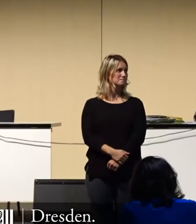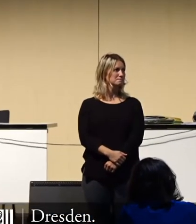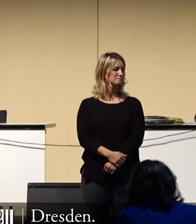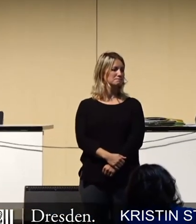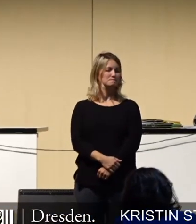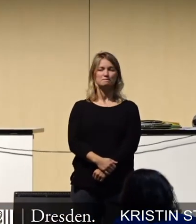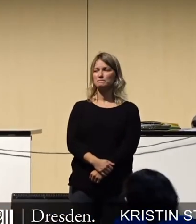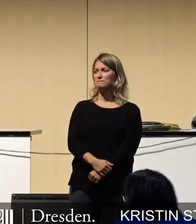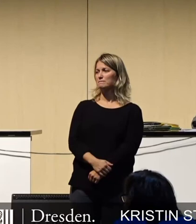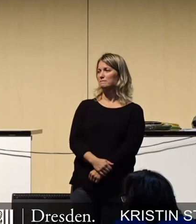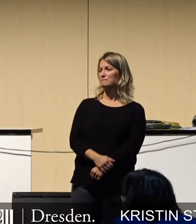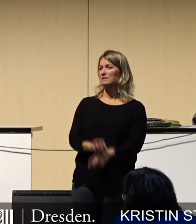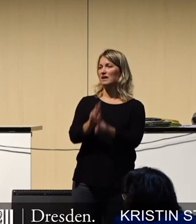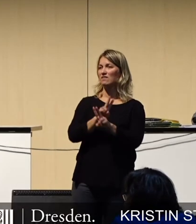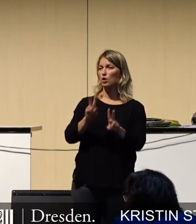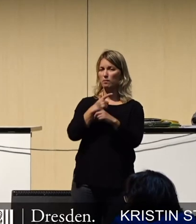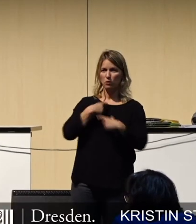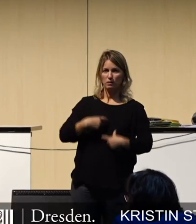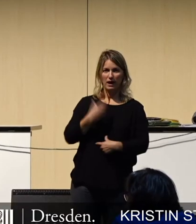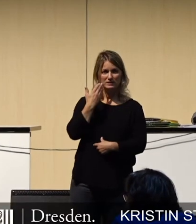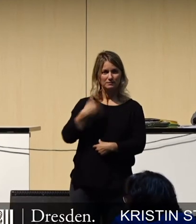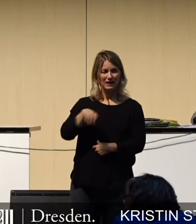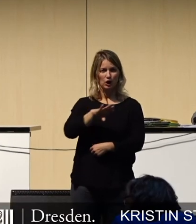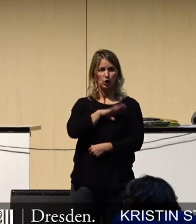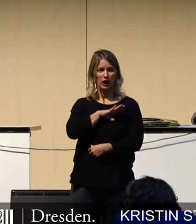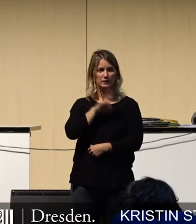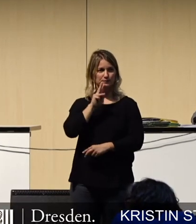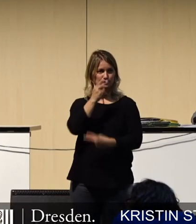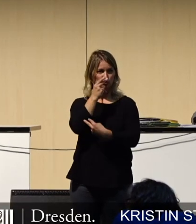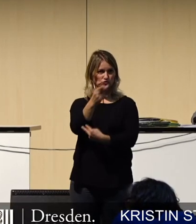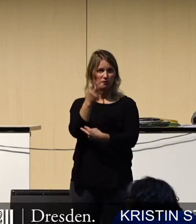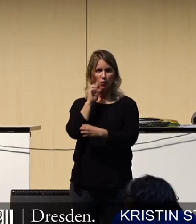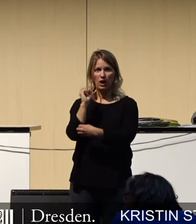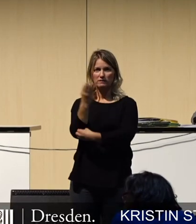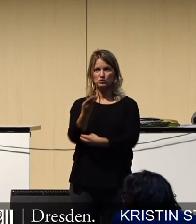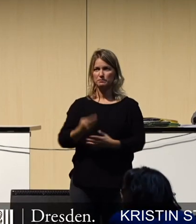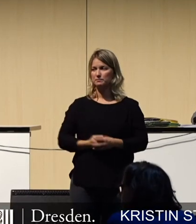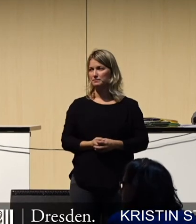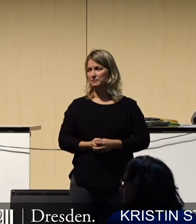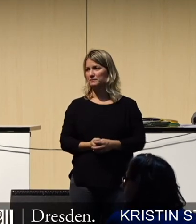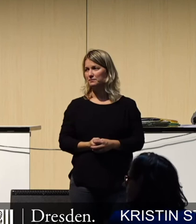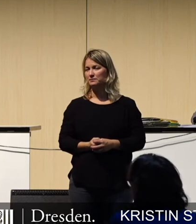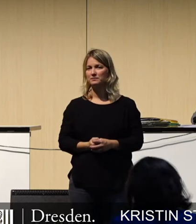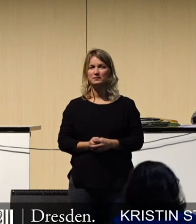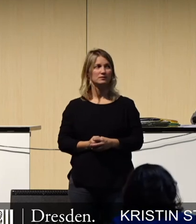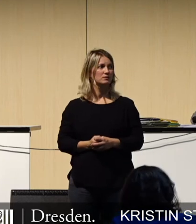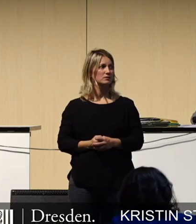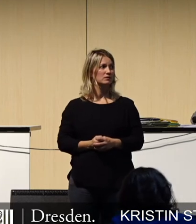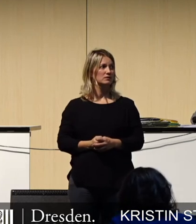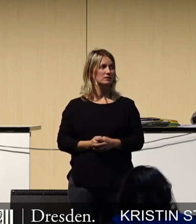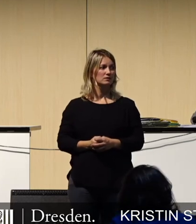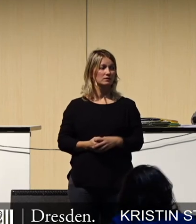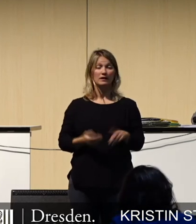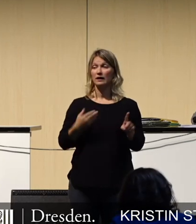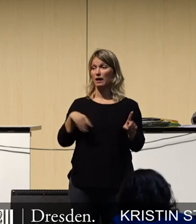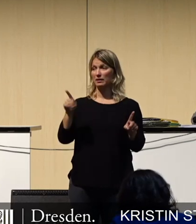Sehr geehrter Herr Oberbürgermeister, verehrte Kolleginnen und Kollegen, liebe Zuschauer im Stream. Ich hoffe, jetzt dieser Kommentar